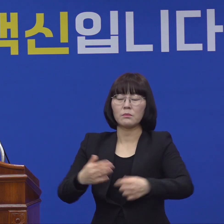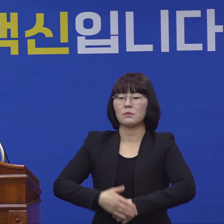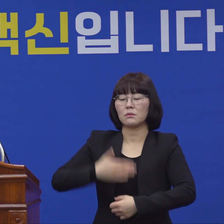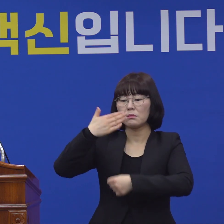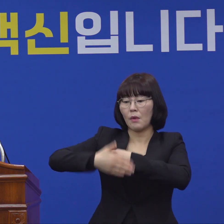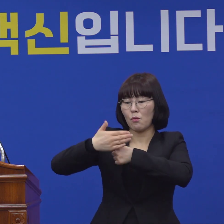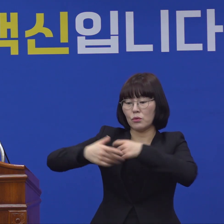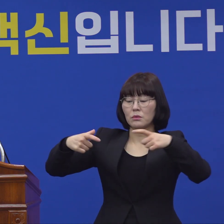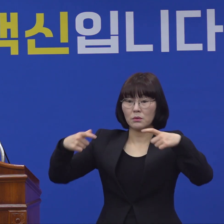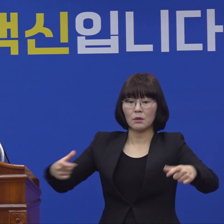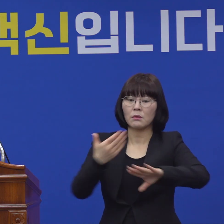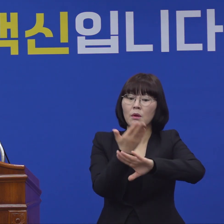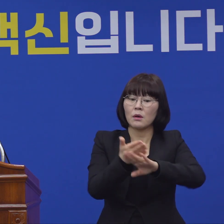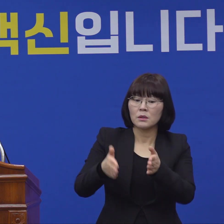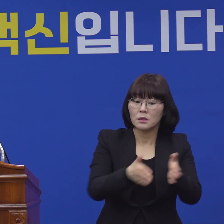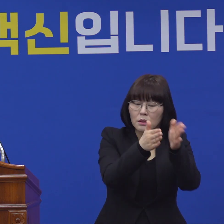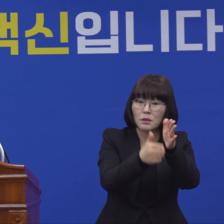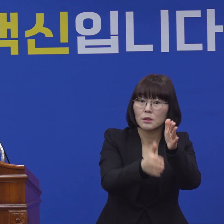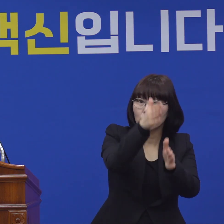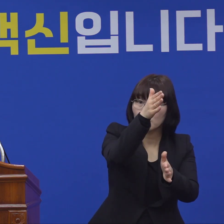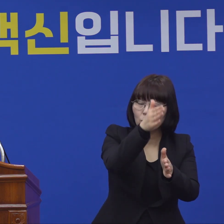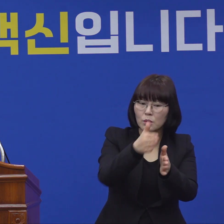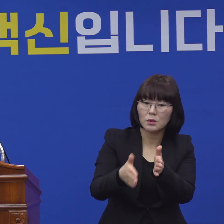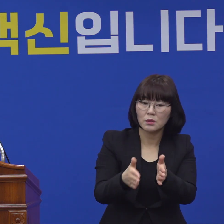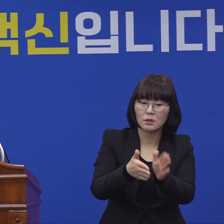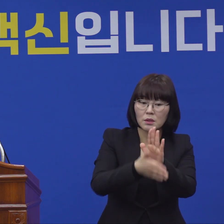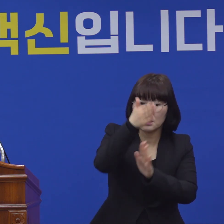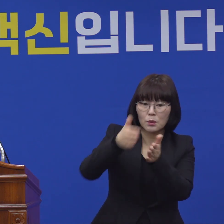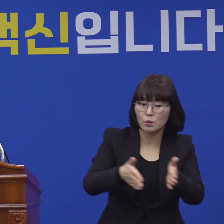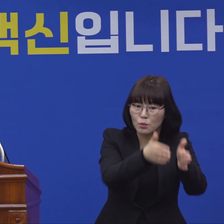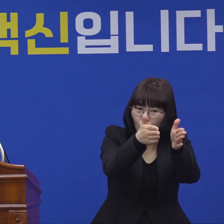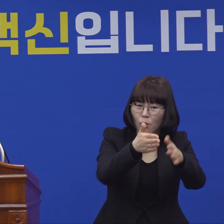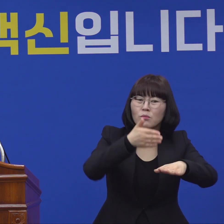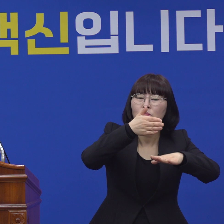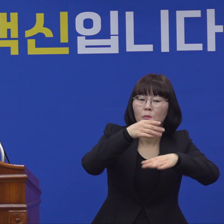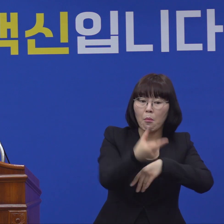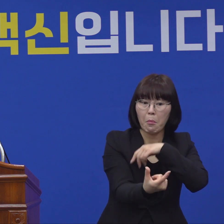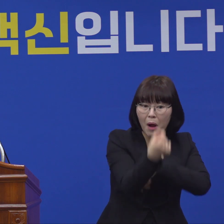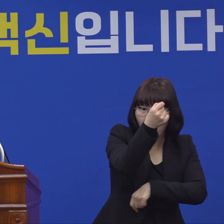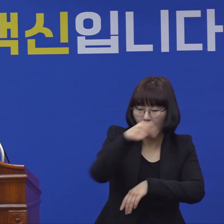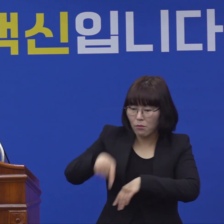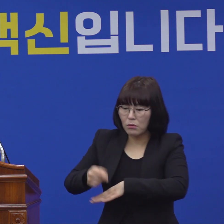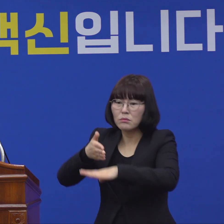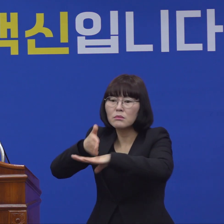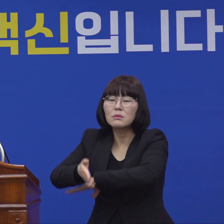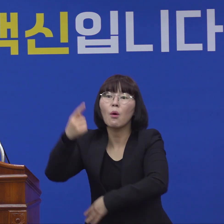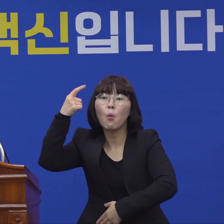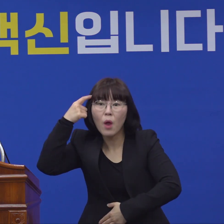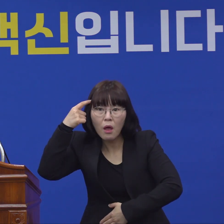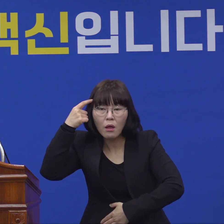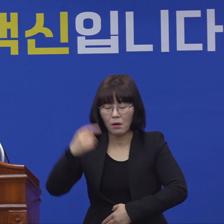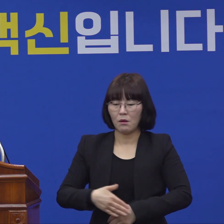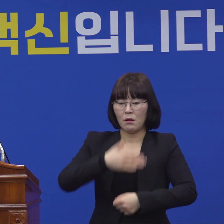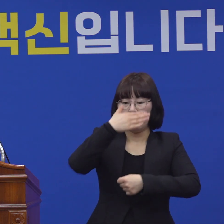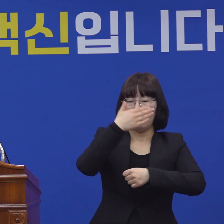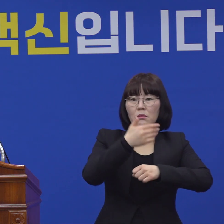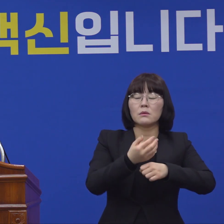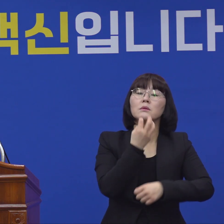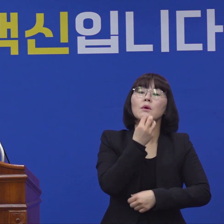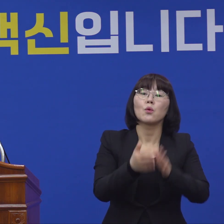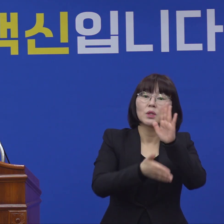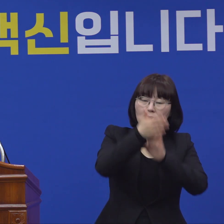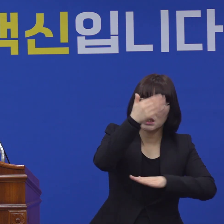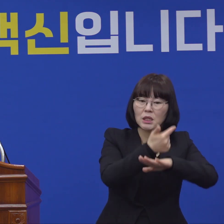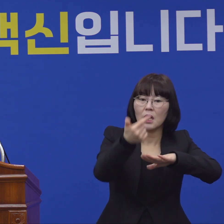대구가 타시도에 비해 지급이 늦다는 것에 대한 팩트체크입니다. 대구시와 서울시, 대전시가